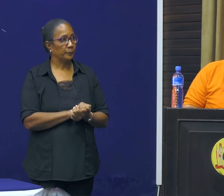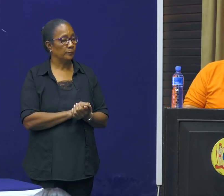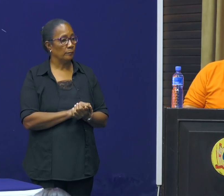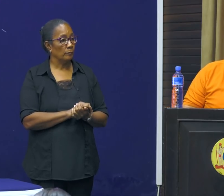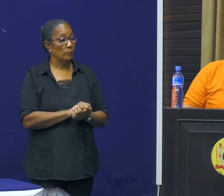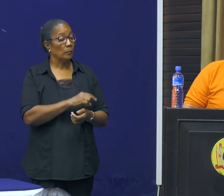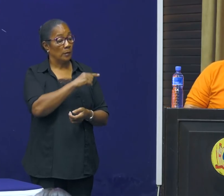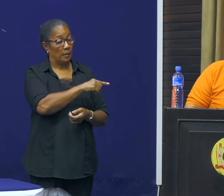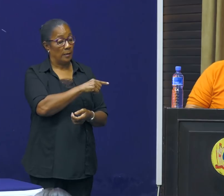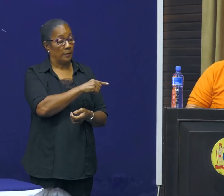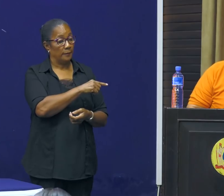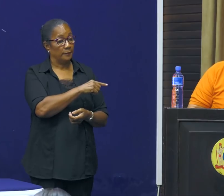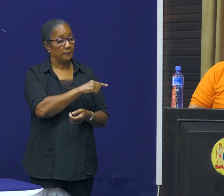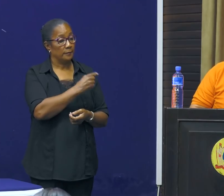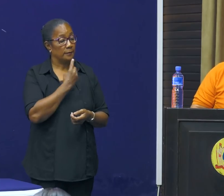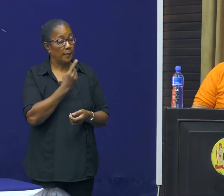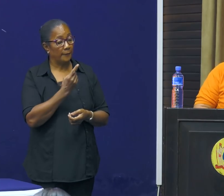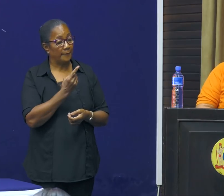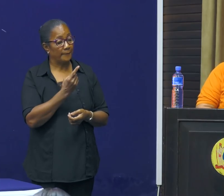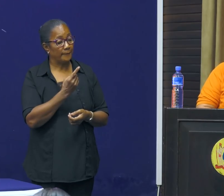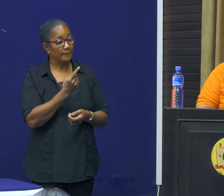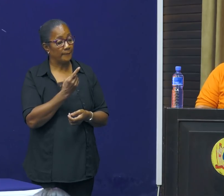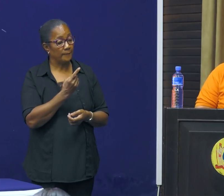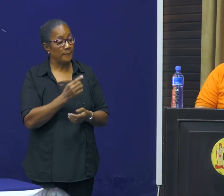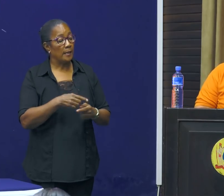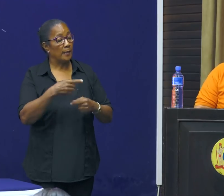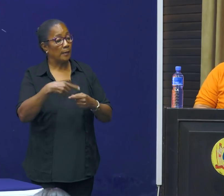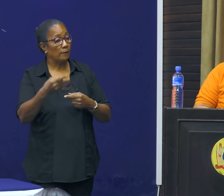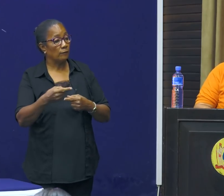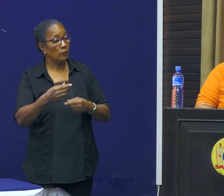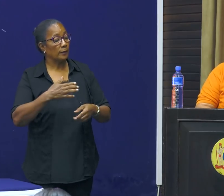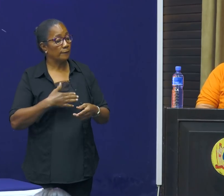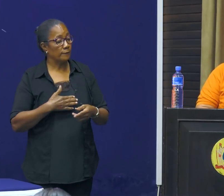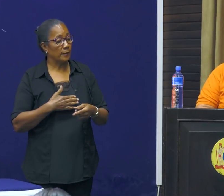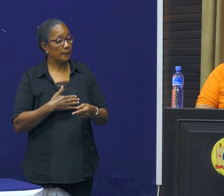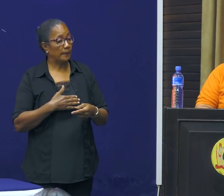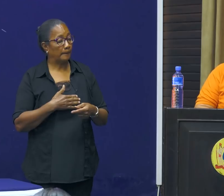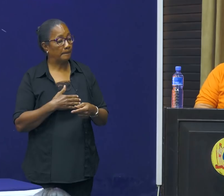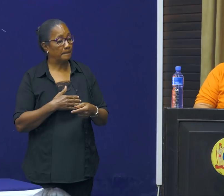Ik wil u voorhouden, er is ook in navolging van het